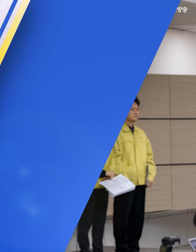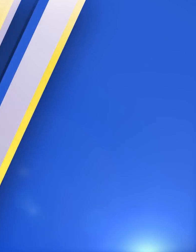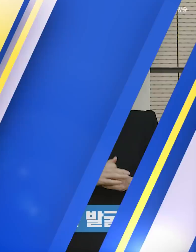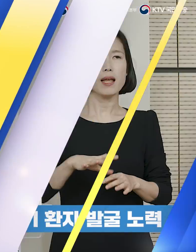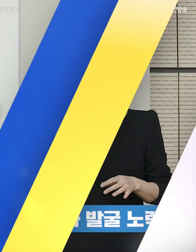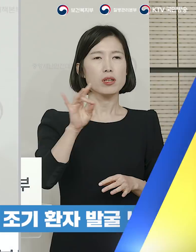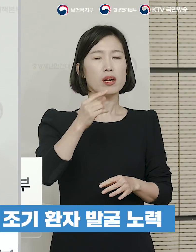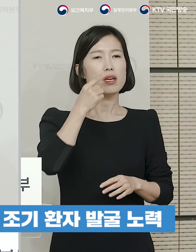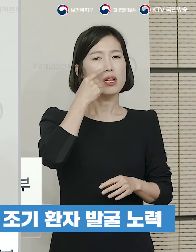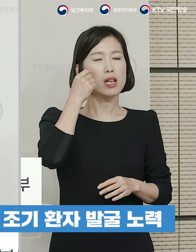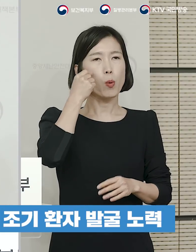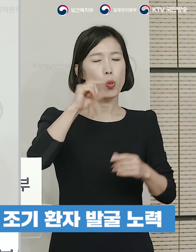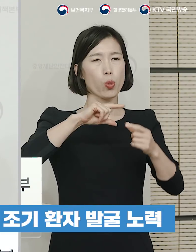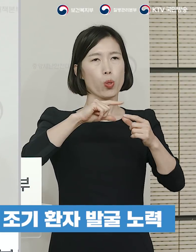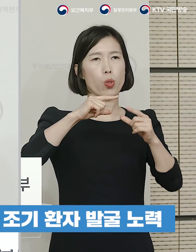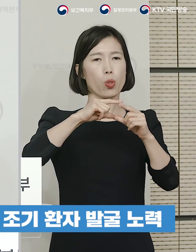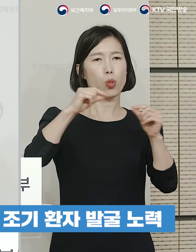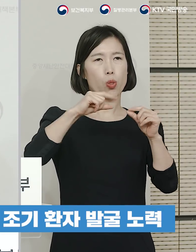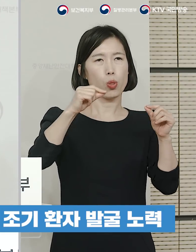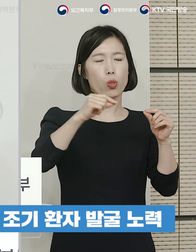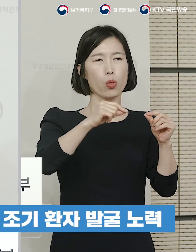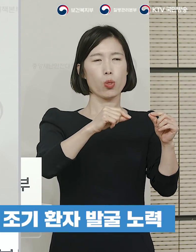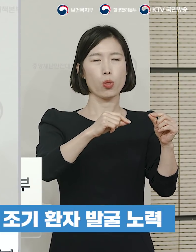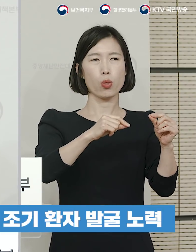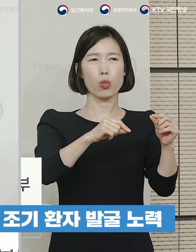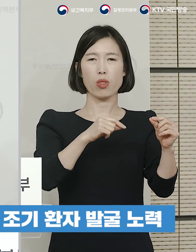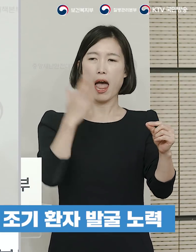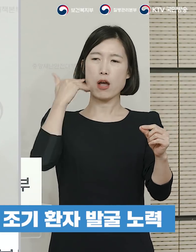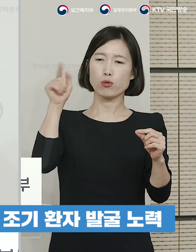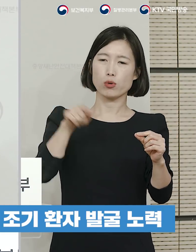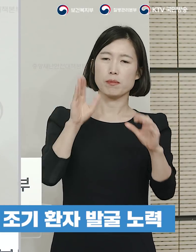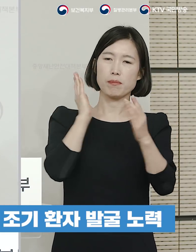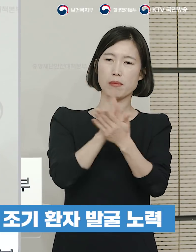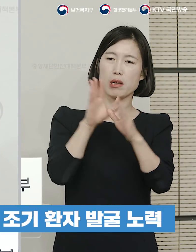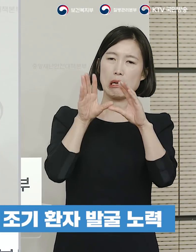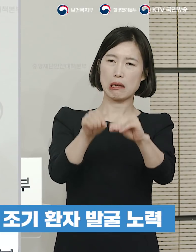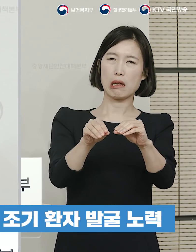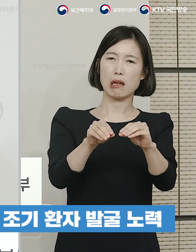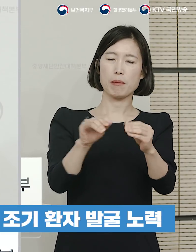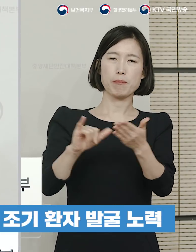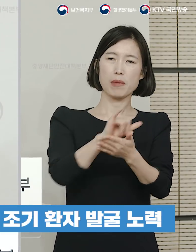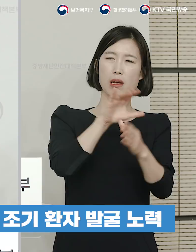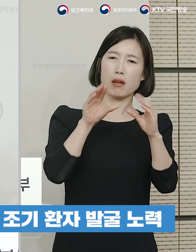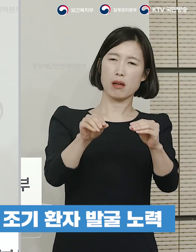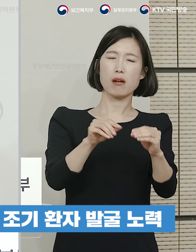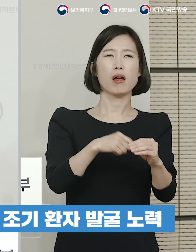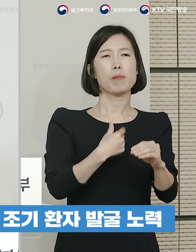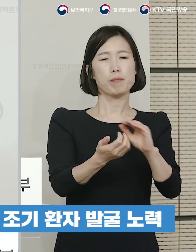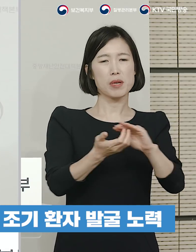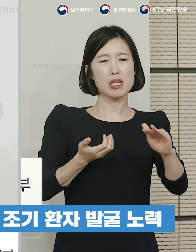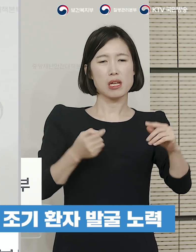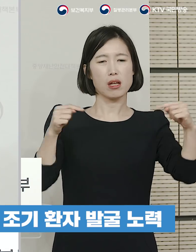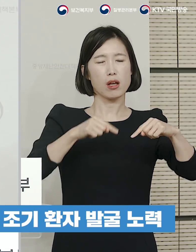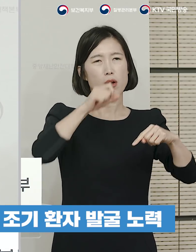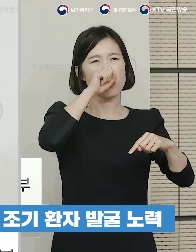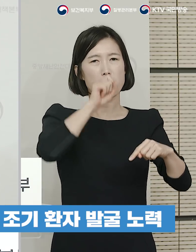우선 일본의 조치가 사전에 충분한 협의 없이